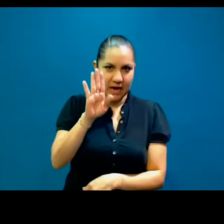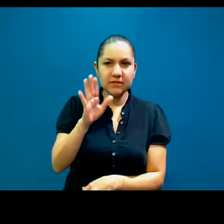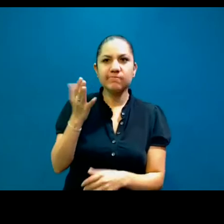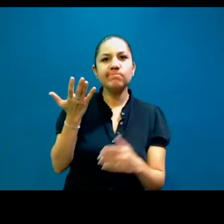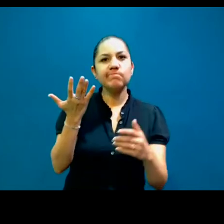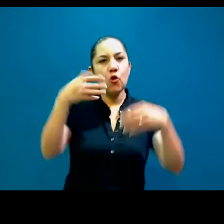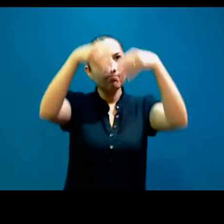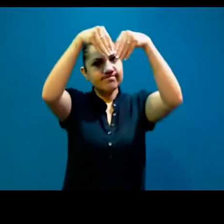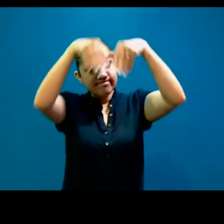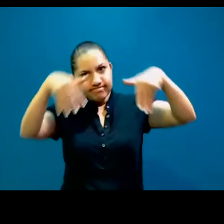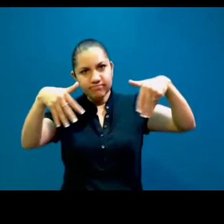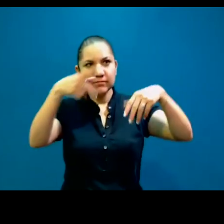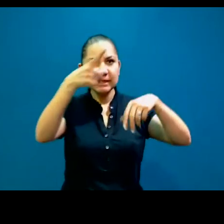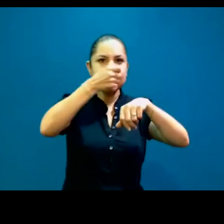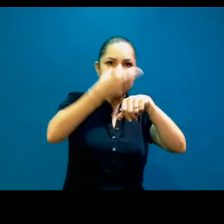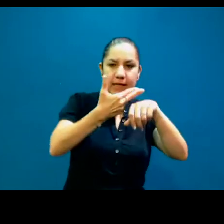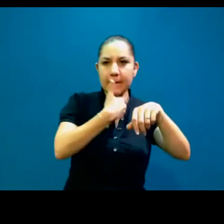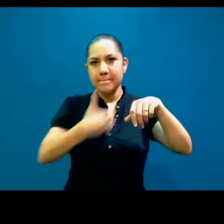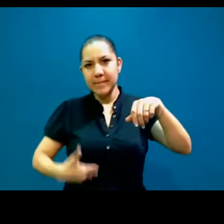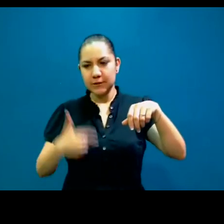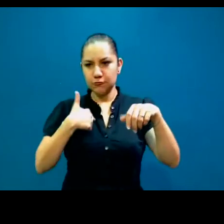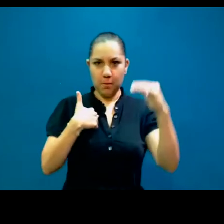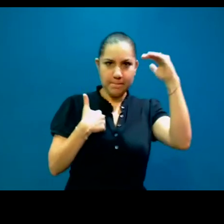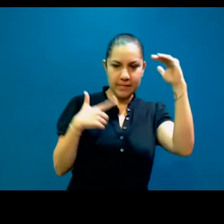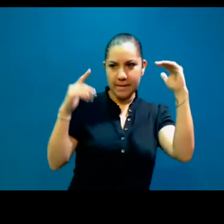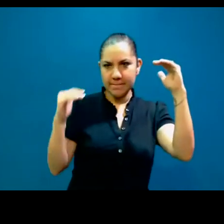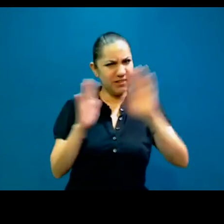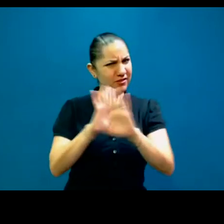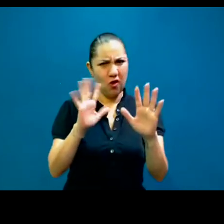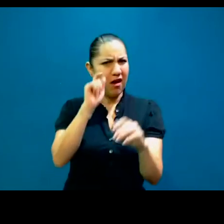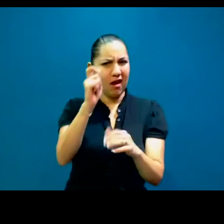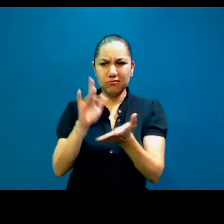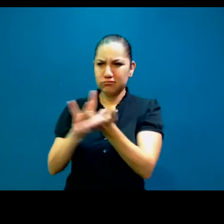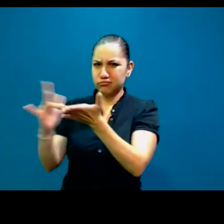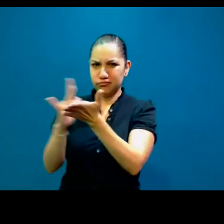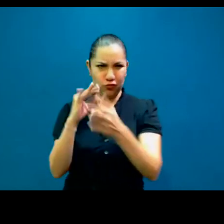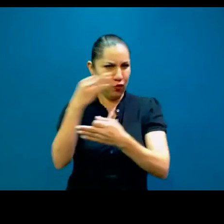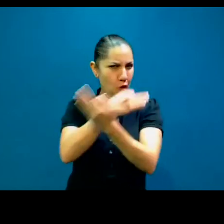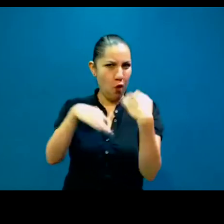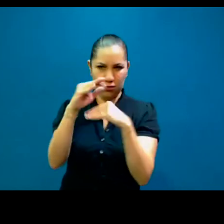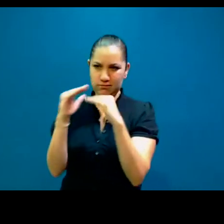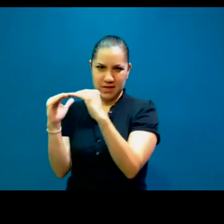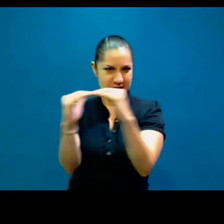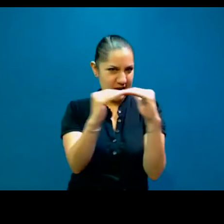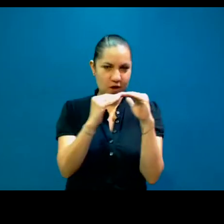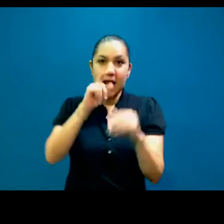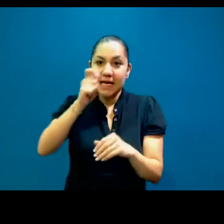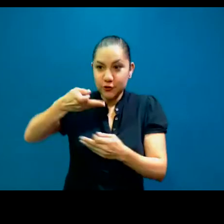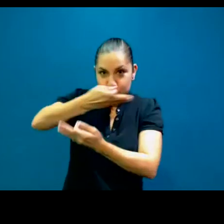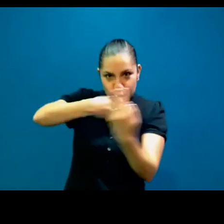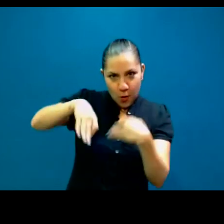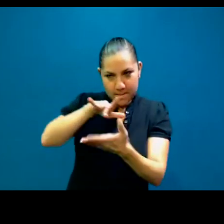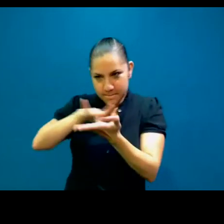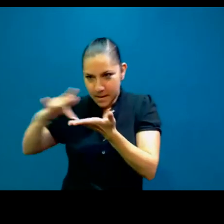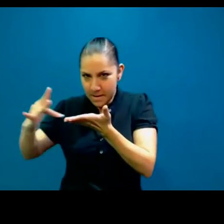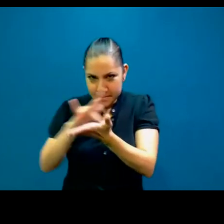de, todos estamos en el mismo nivel y queremos echarnos la mano, y nadie está por arriba de nadie, sino que la idea es ayudarnos entre nosotros. ¿Cómo,